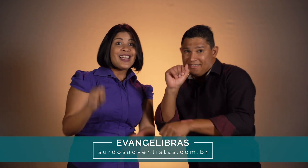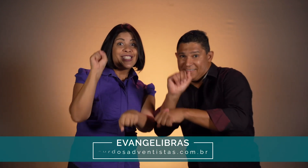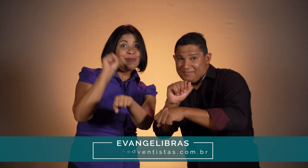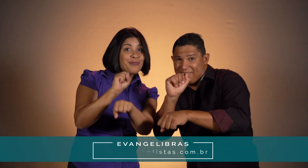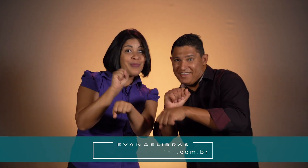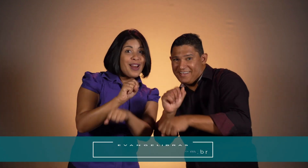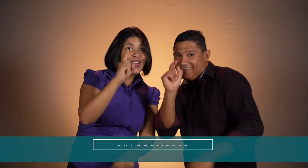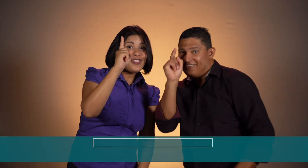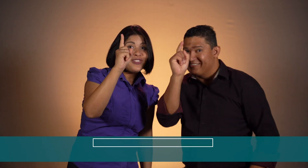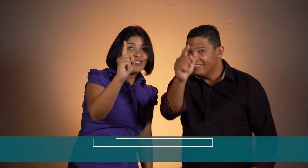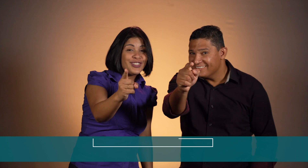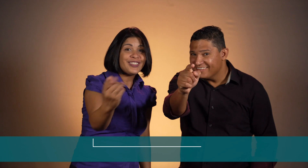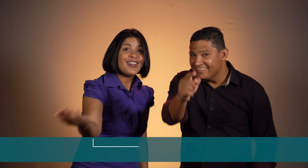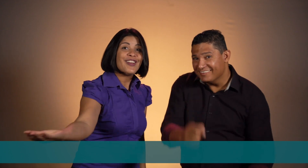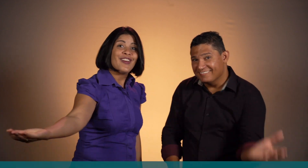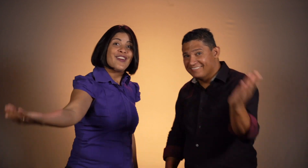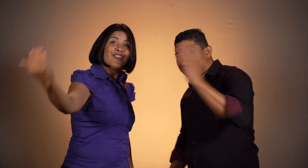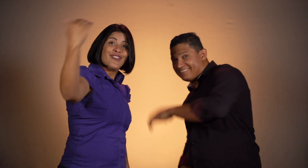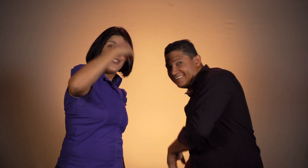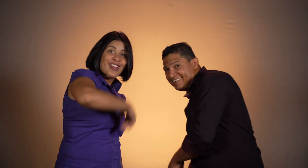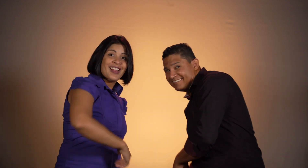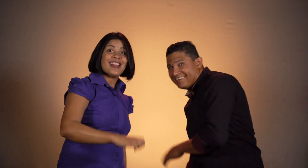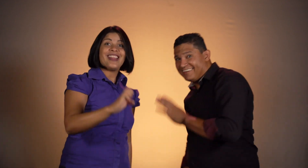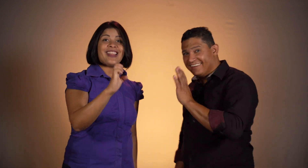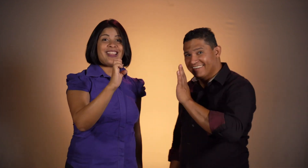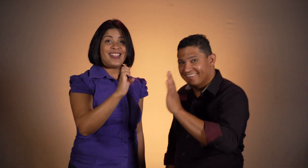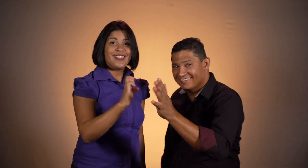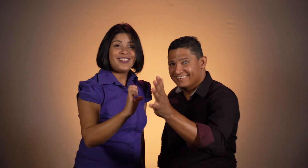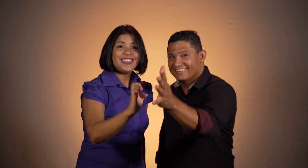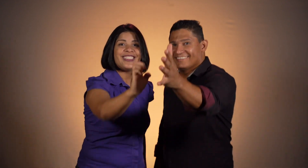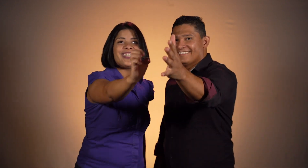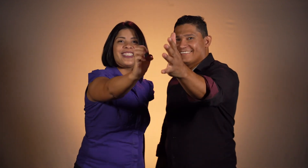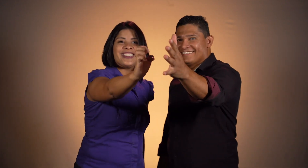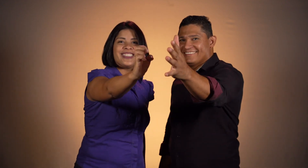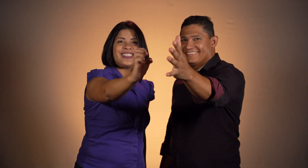Esperamos por você! Venham! Evangelibras! Evangelibras!